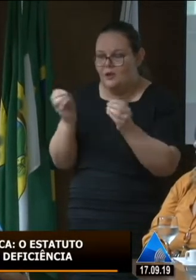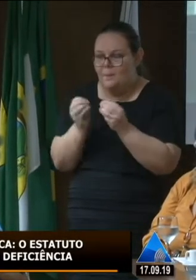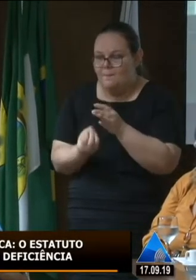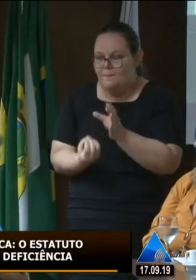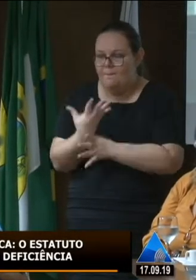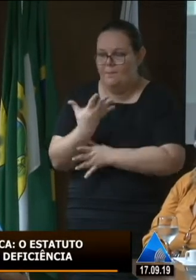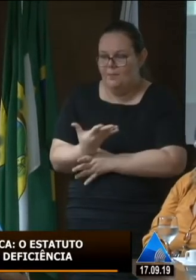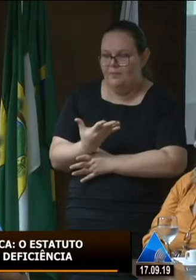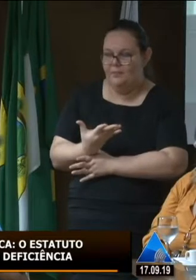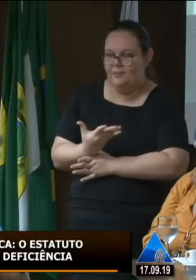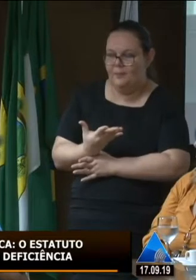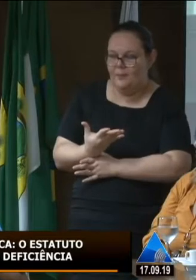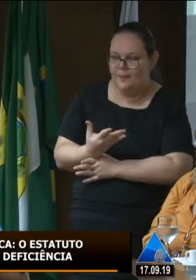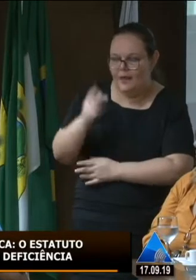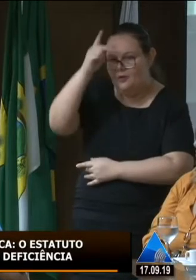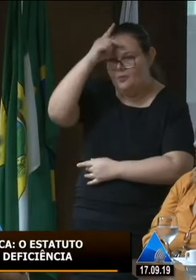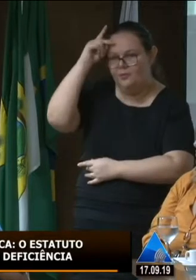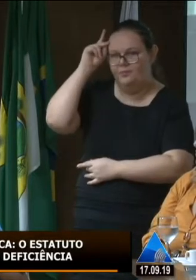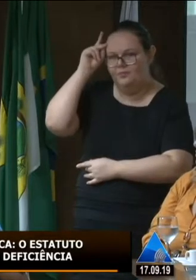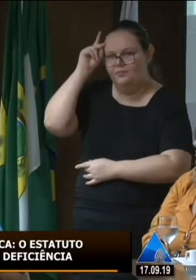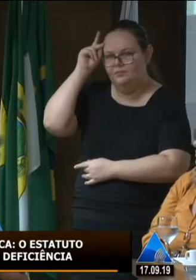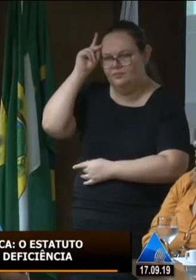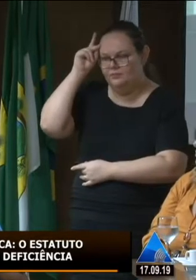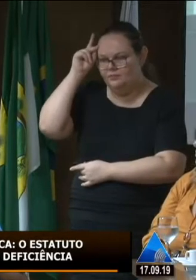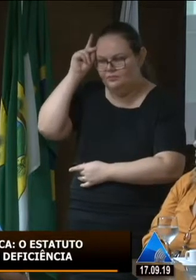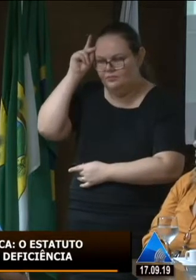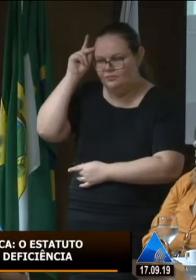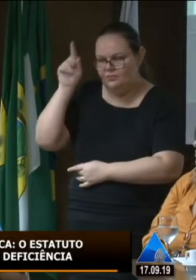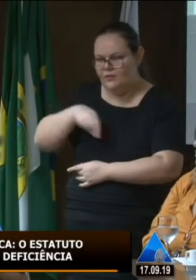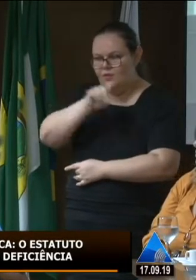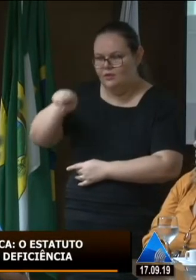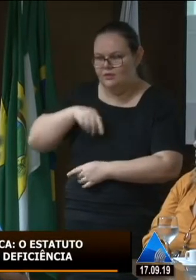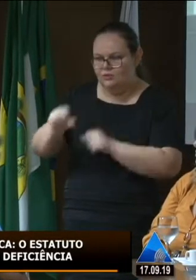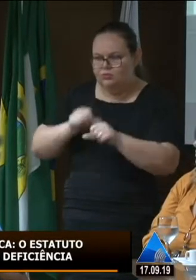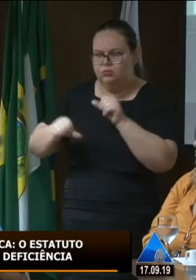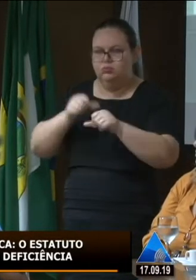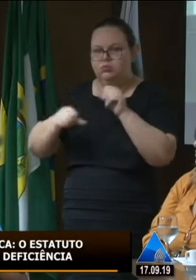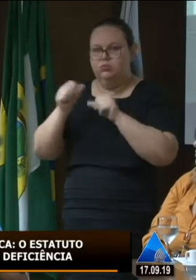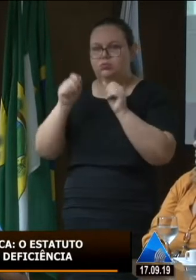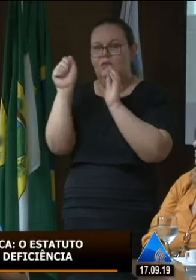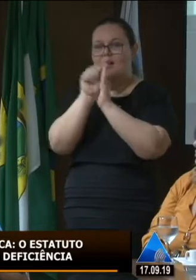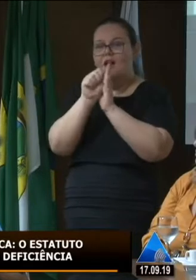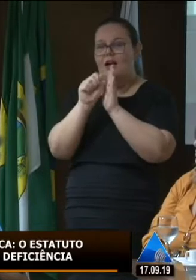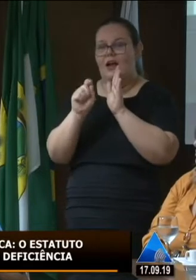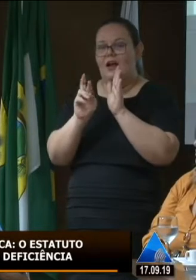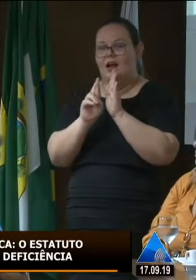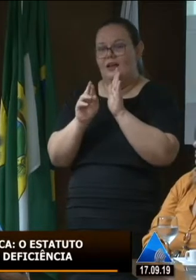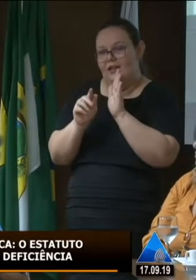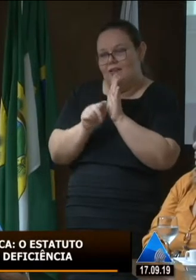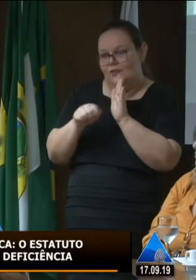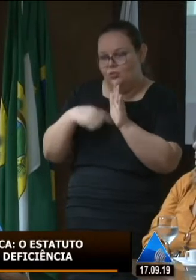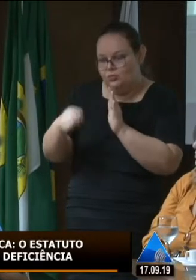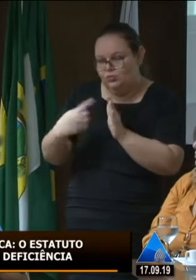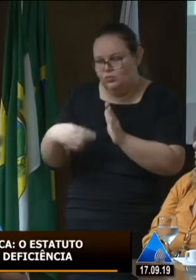como cidadão e como pessoas né que vocês transformem os artigos os incisos né